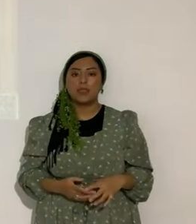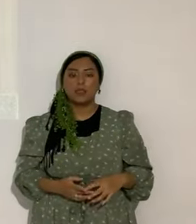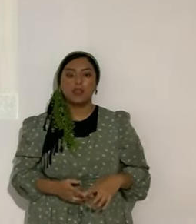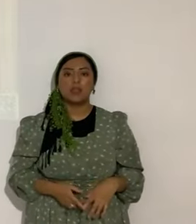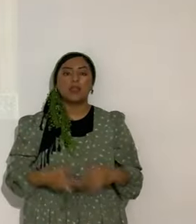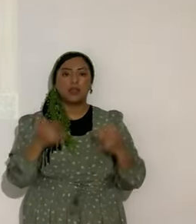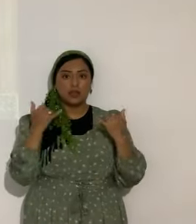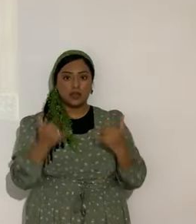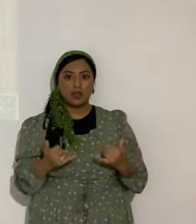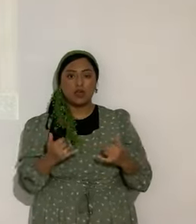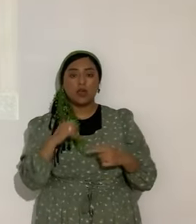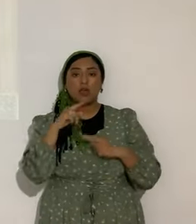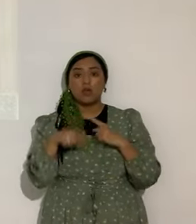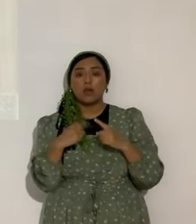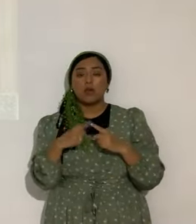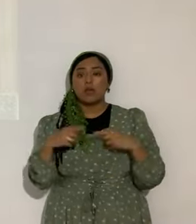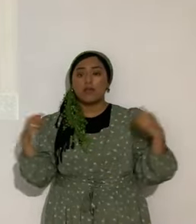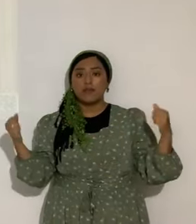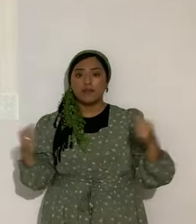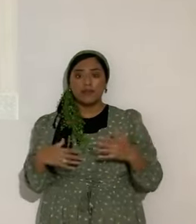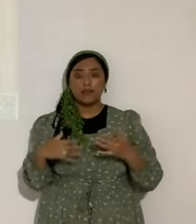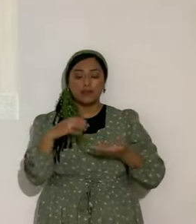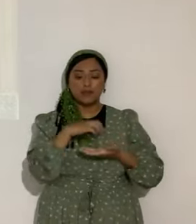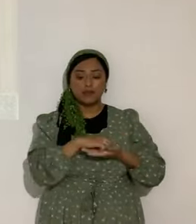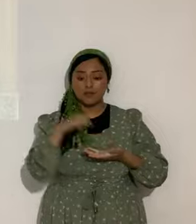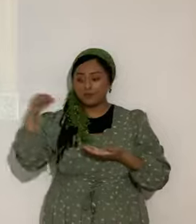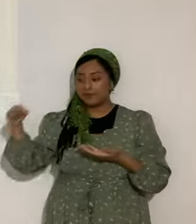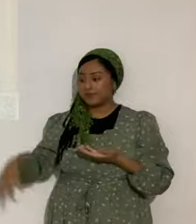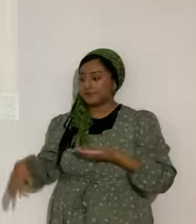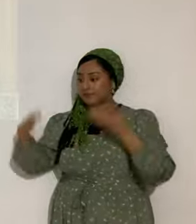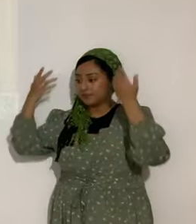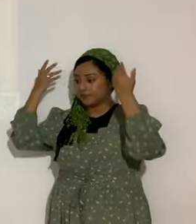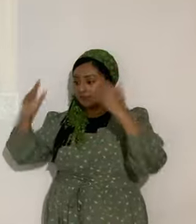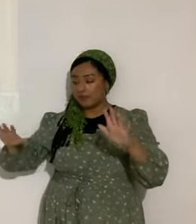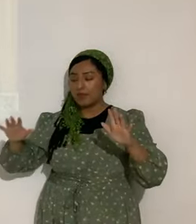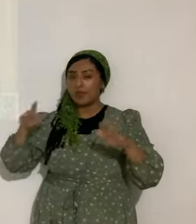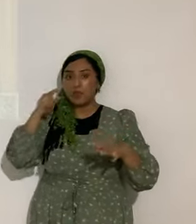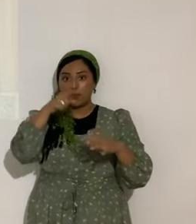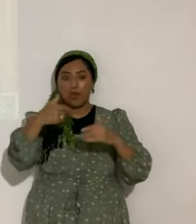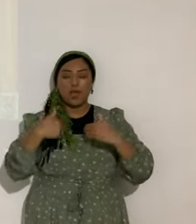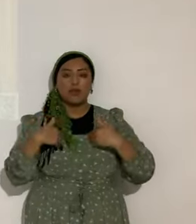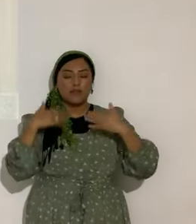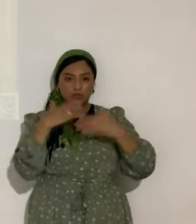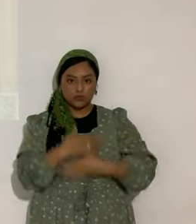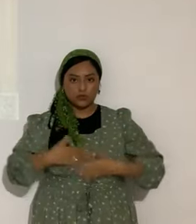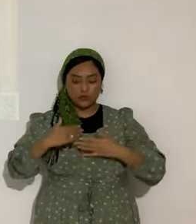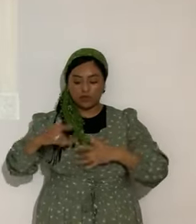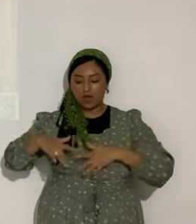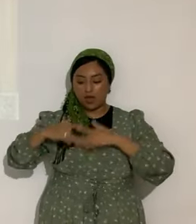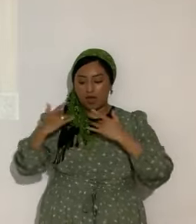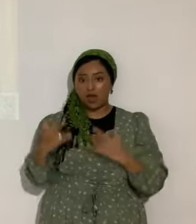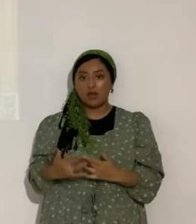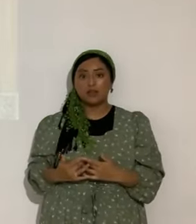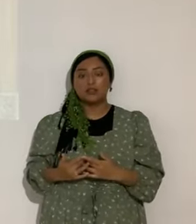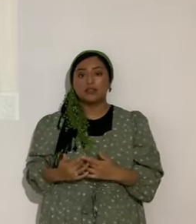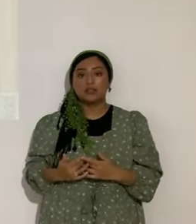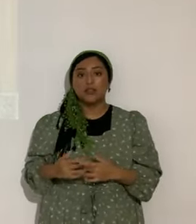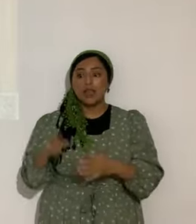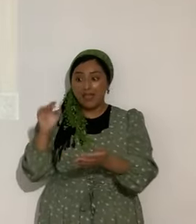al quitarse el miedo, tendrás gozo en tu corazón. Y entonces, eso es lo que